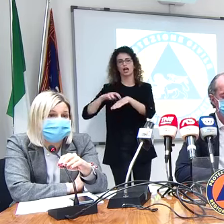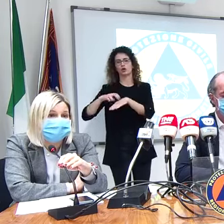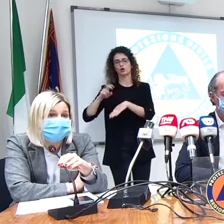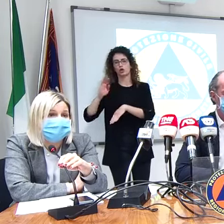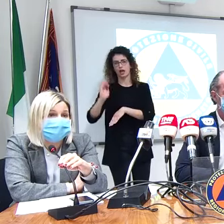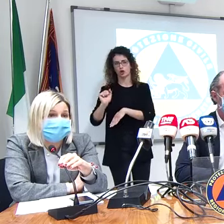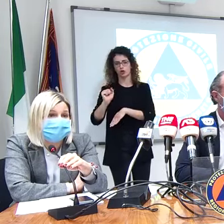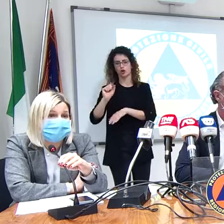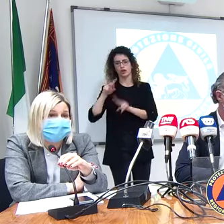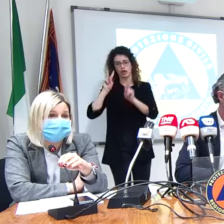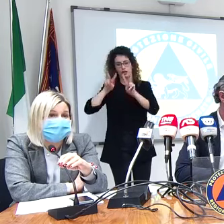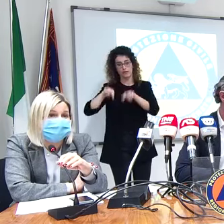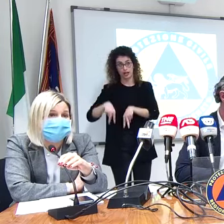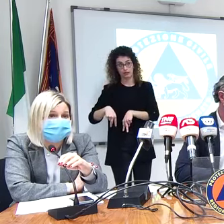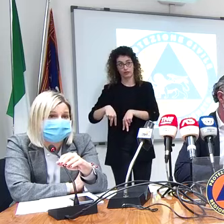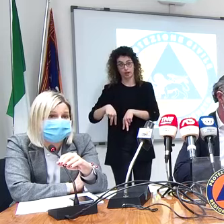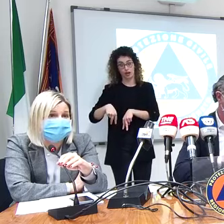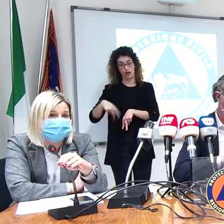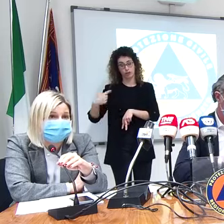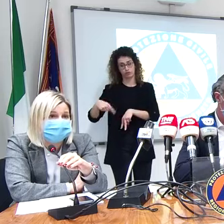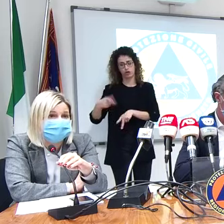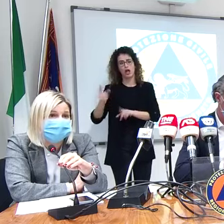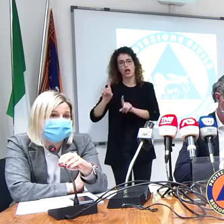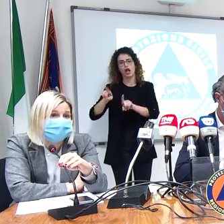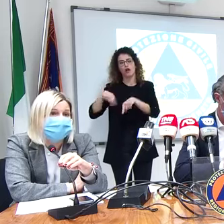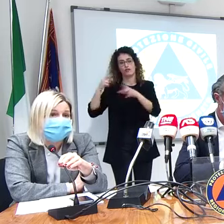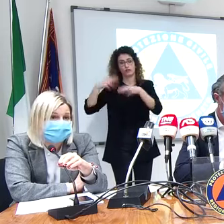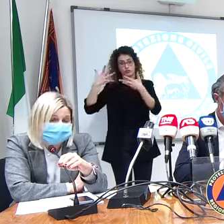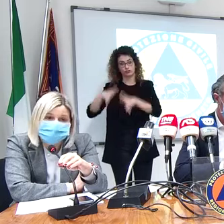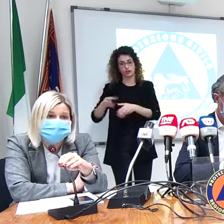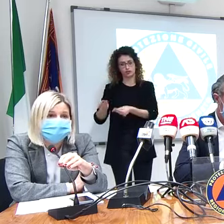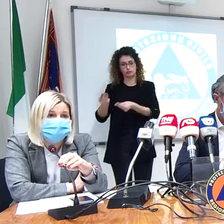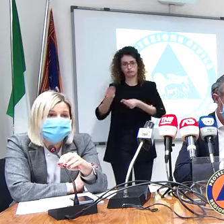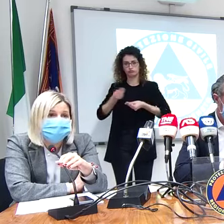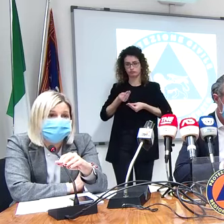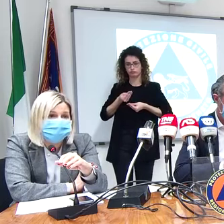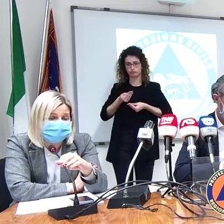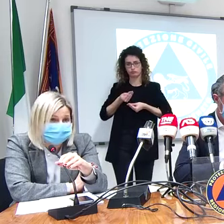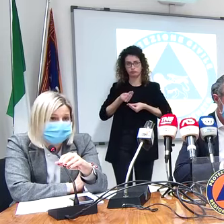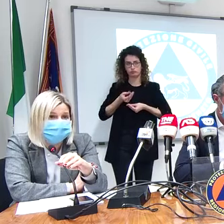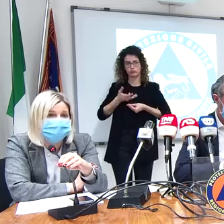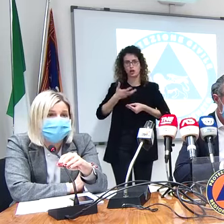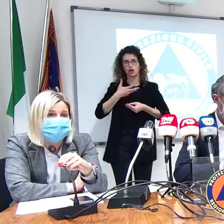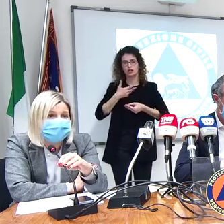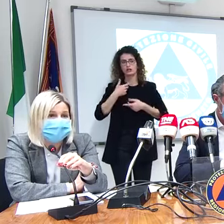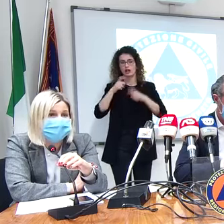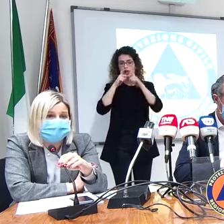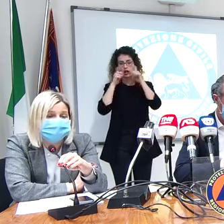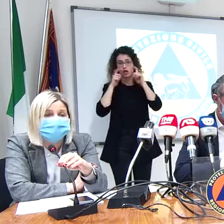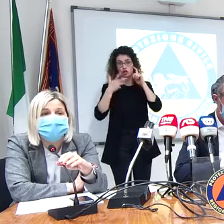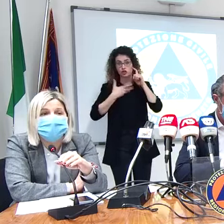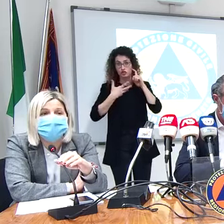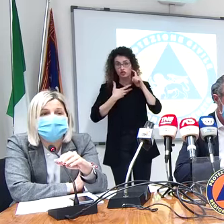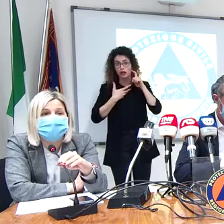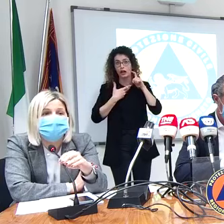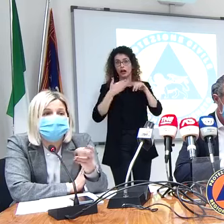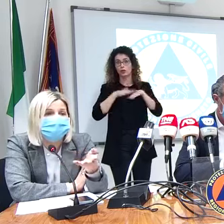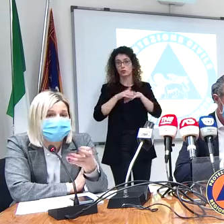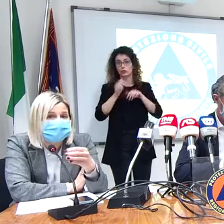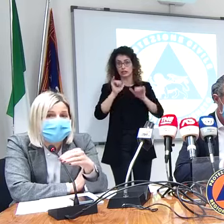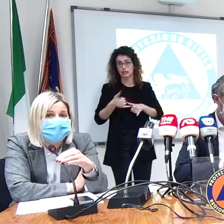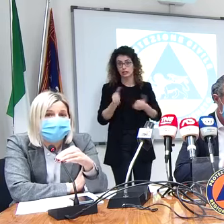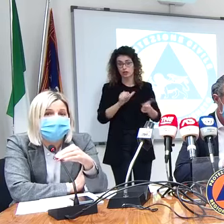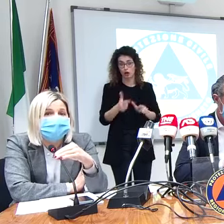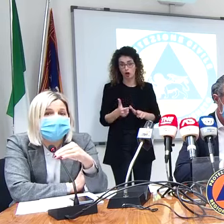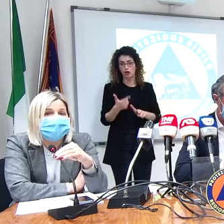puntuale e di poi riferirci rispetto a se ci sono o se sono state utilizzate che autorizzazioni hanno quindi